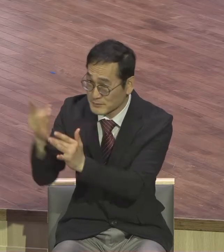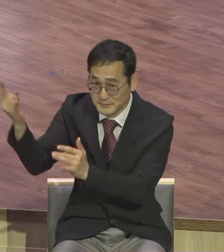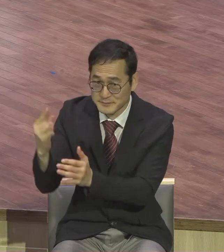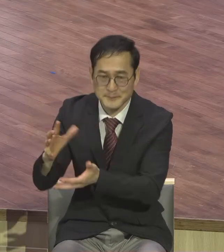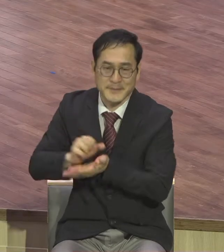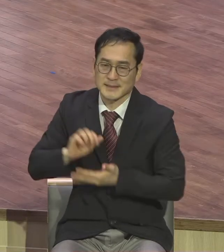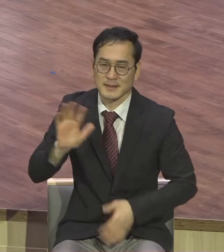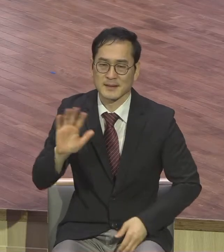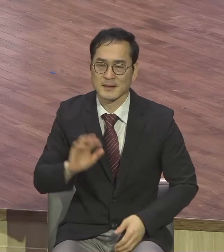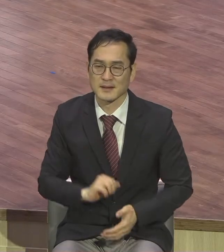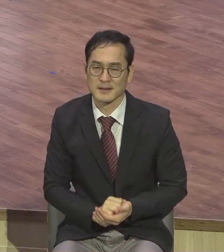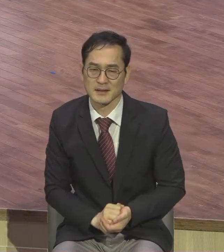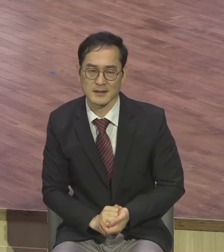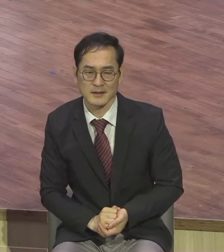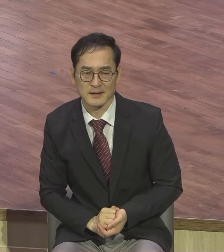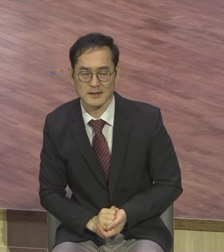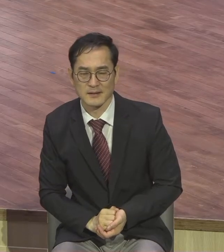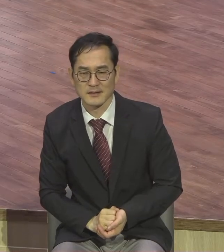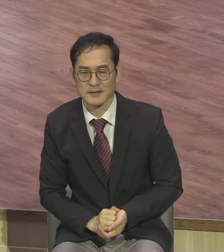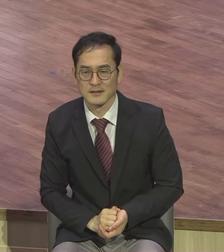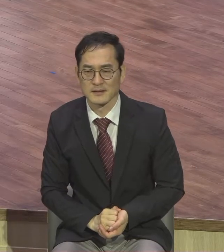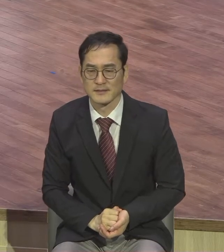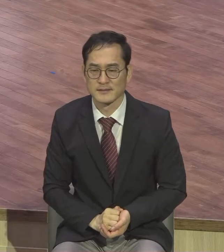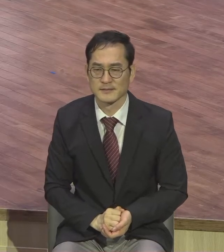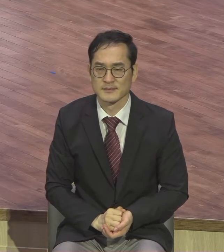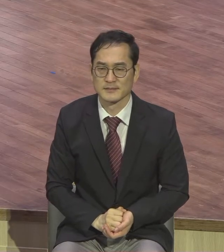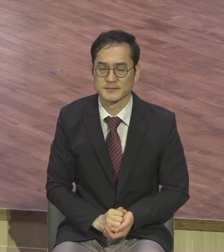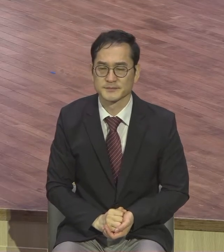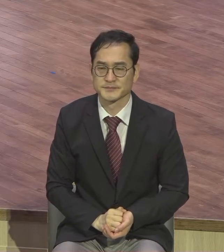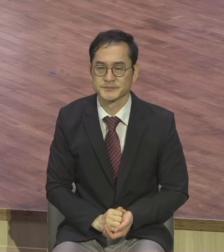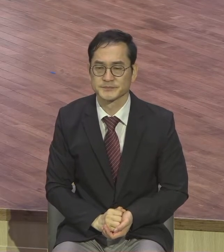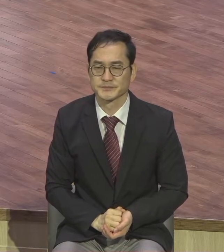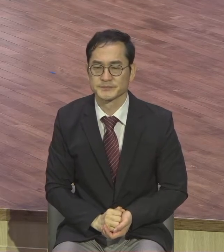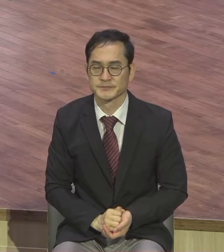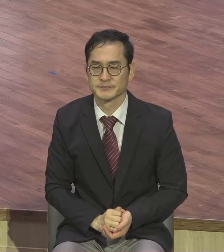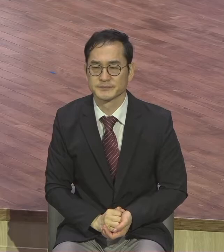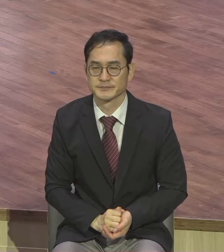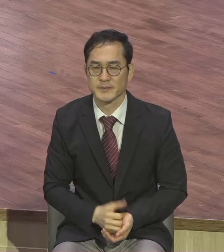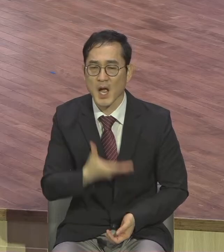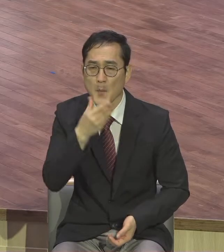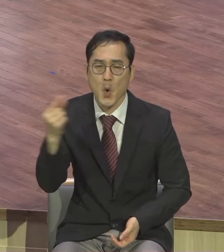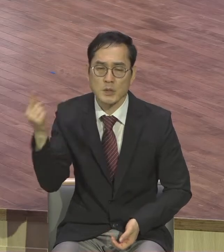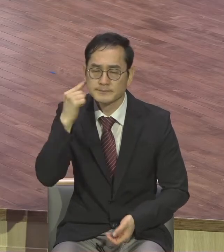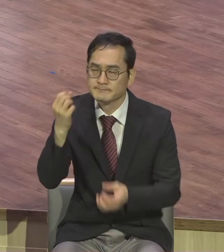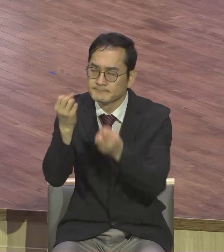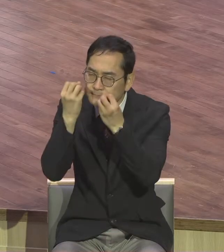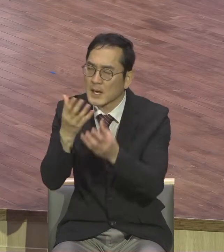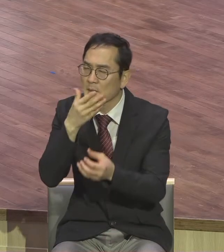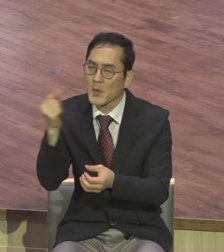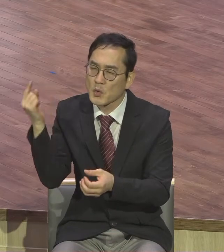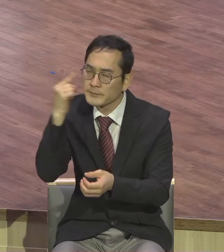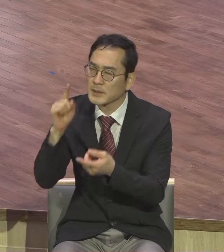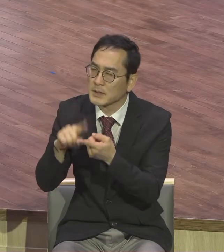보금이 주는 그러한 참 축복과 그 맛을 제대로 맛보지도 못한 마치